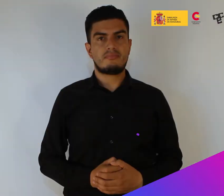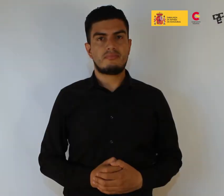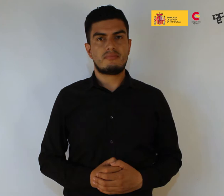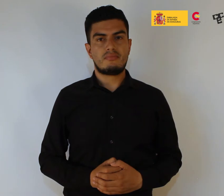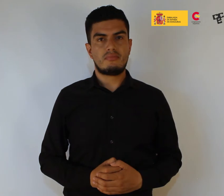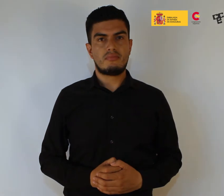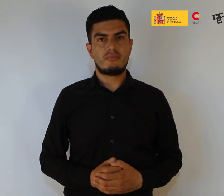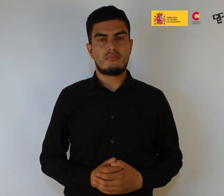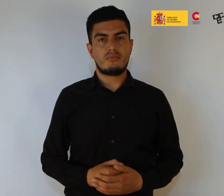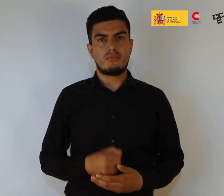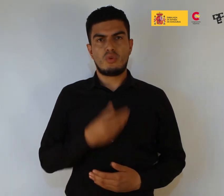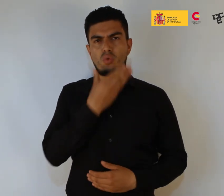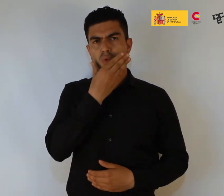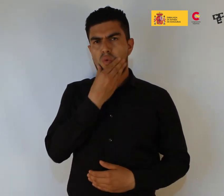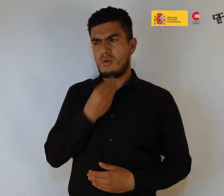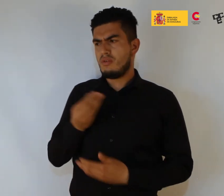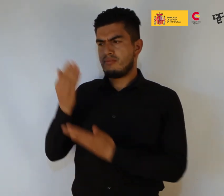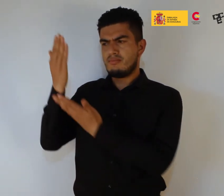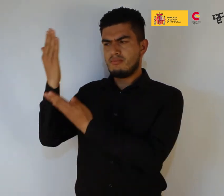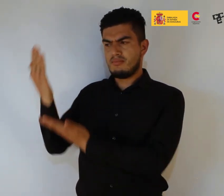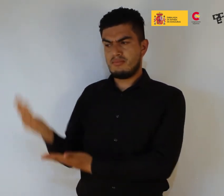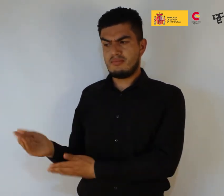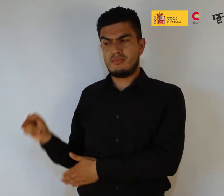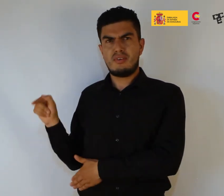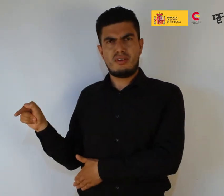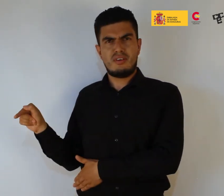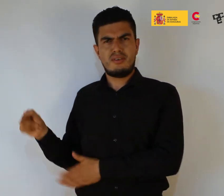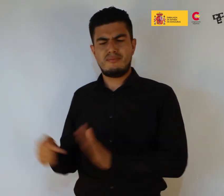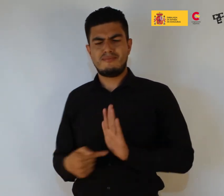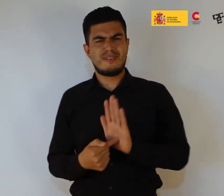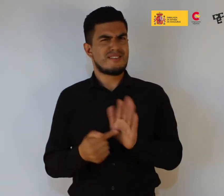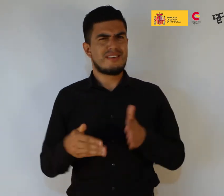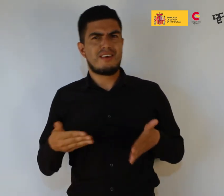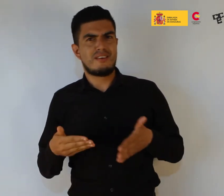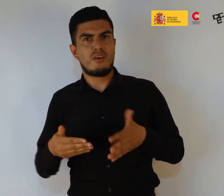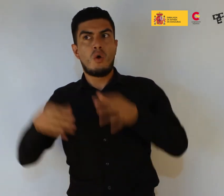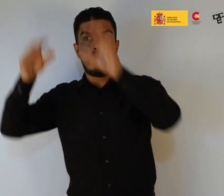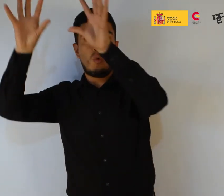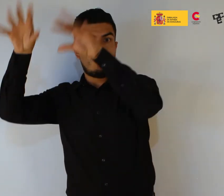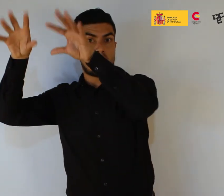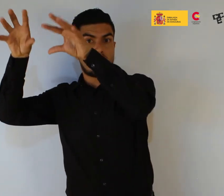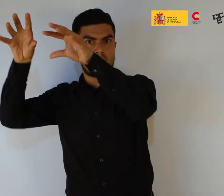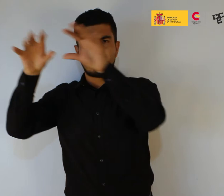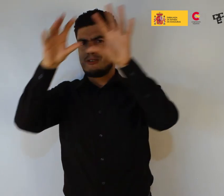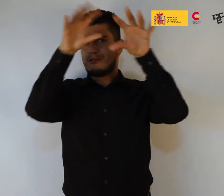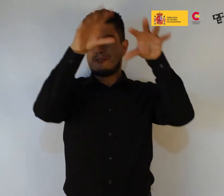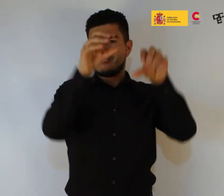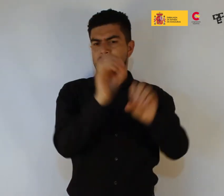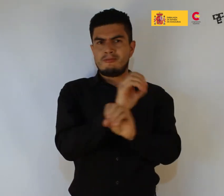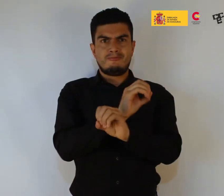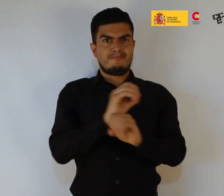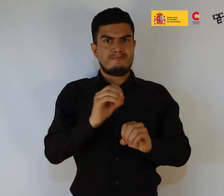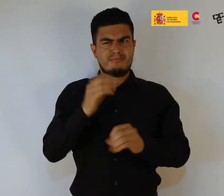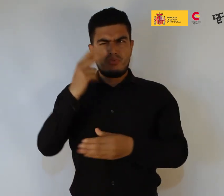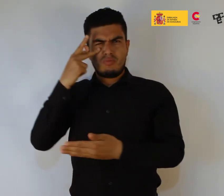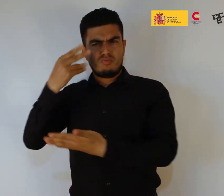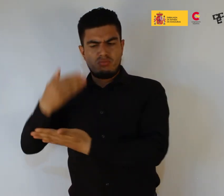Paolo Cirio, Climate Comparing Evidence y Climate Legal Evidence. Paolo Cirio